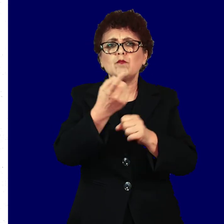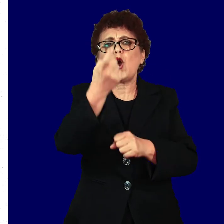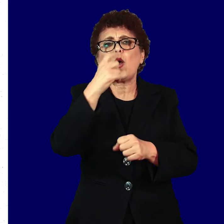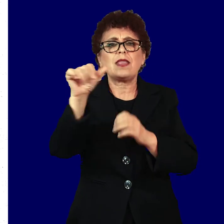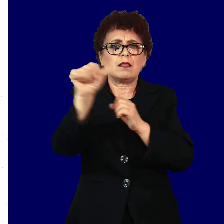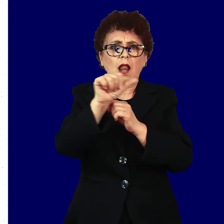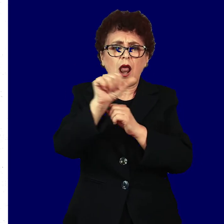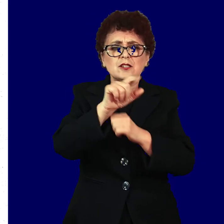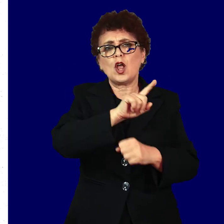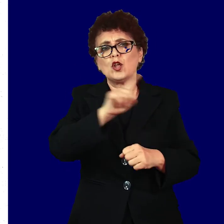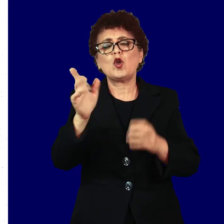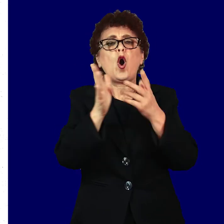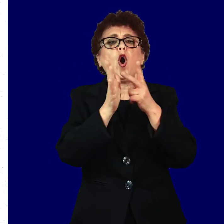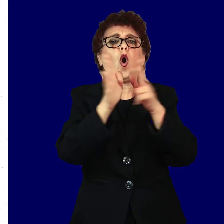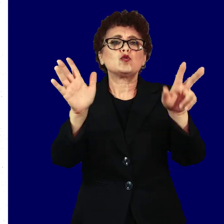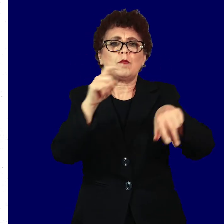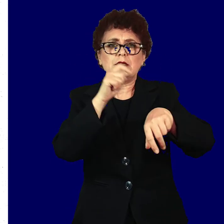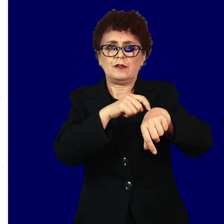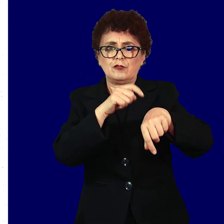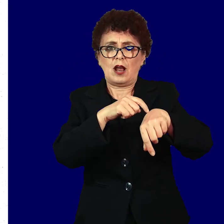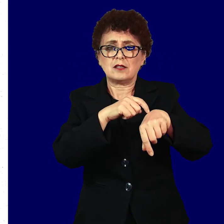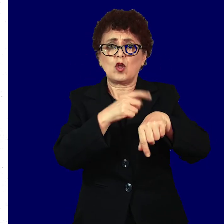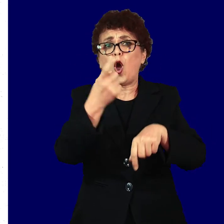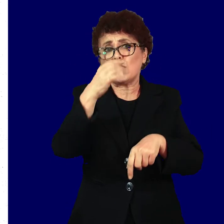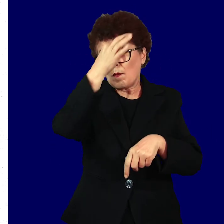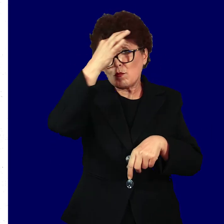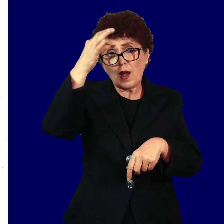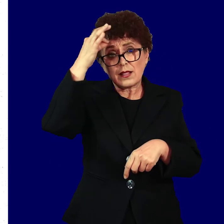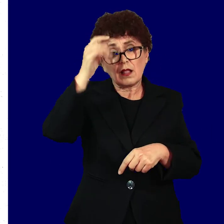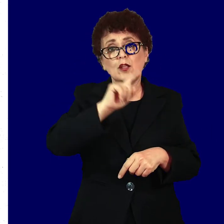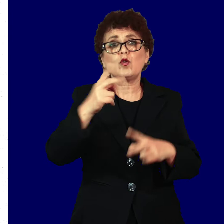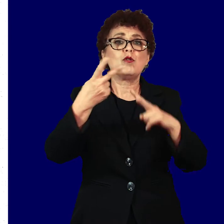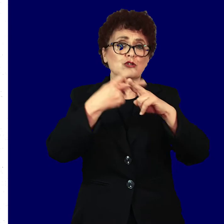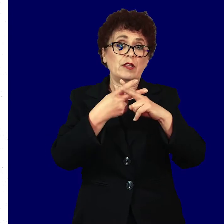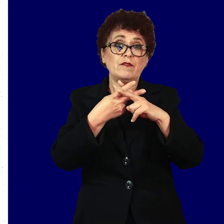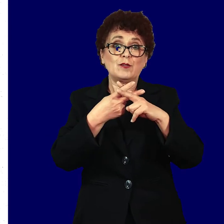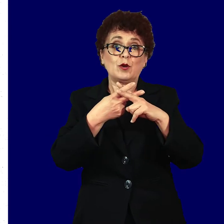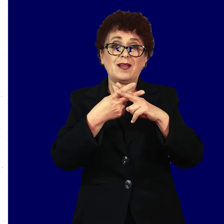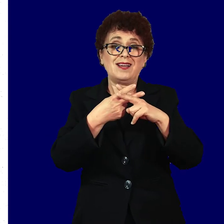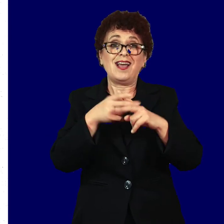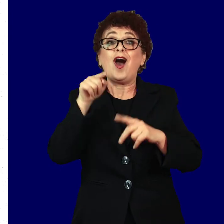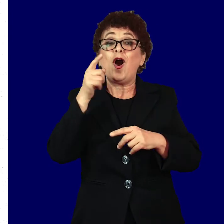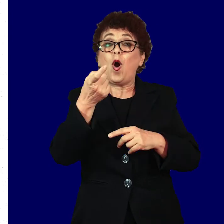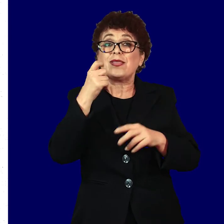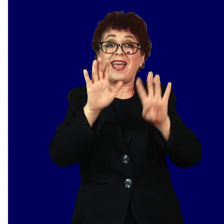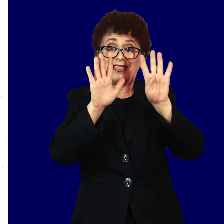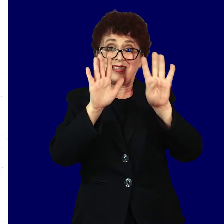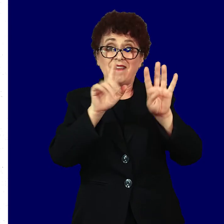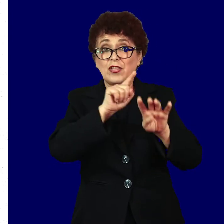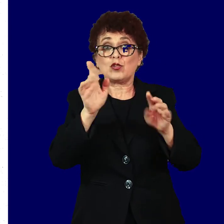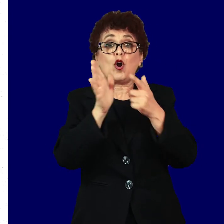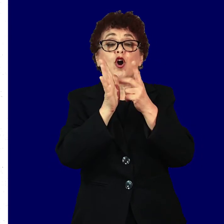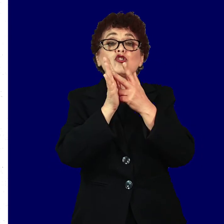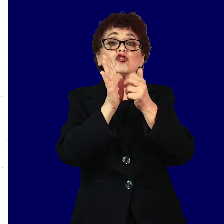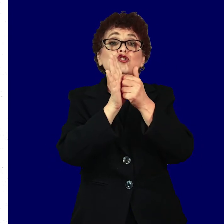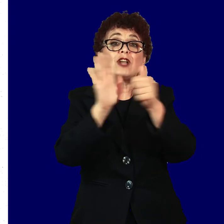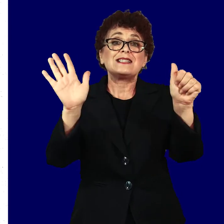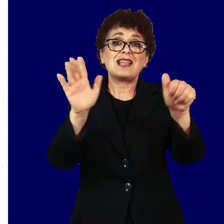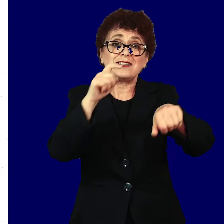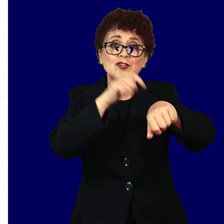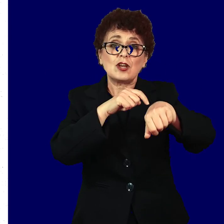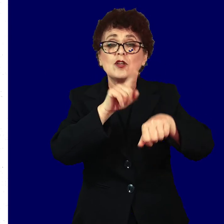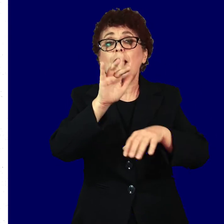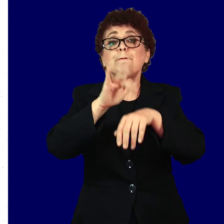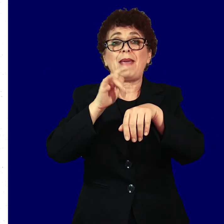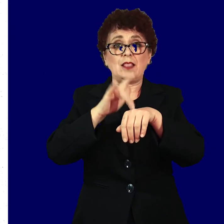од 11 до 18 часот од понеделник до четврток и од 9 до 16 часот